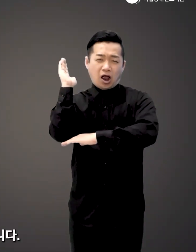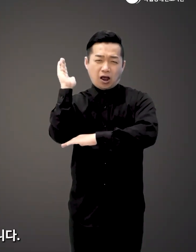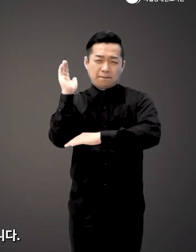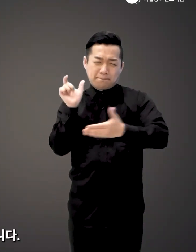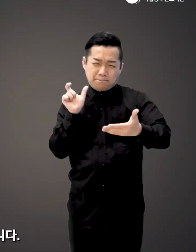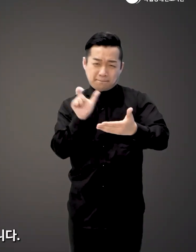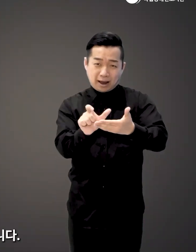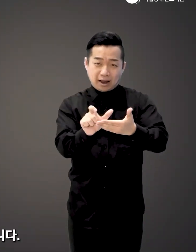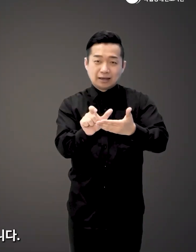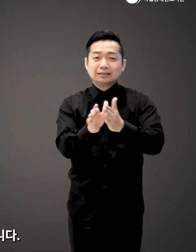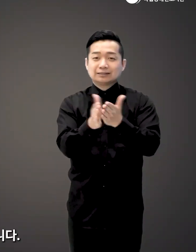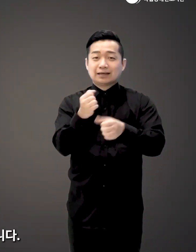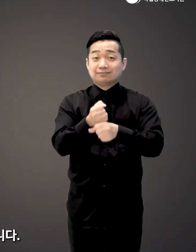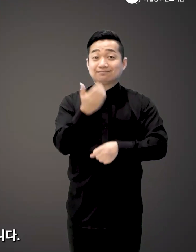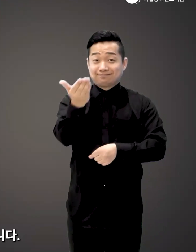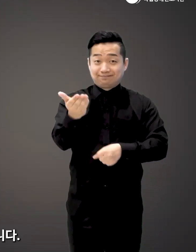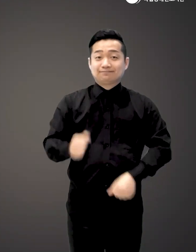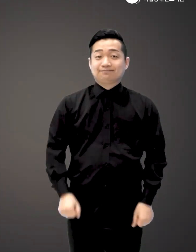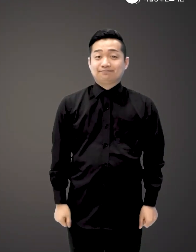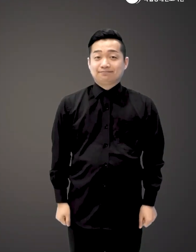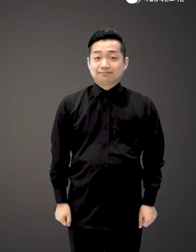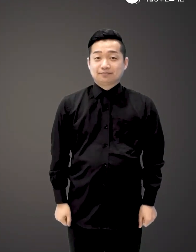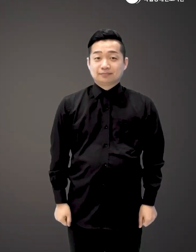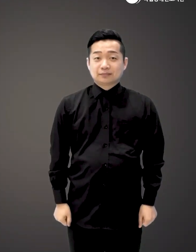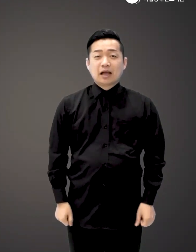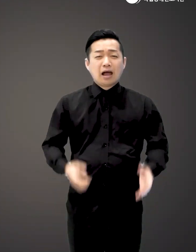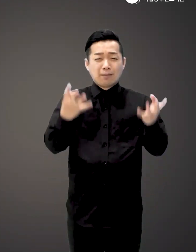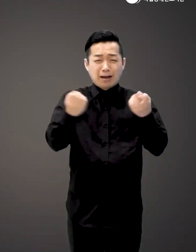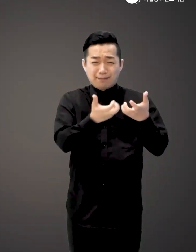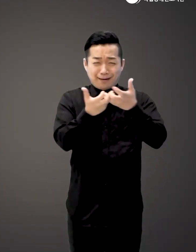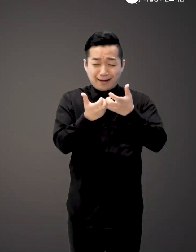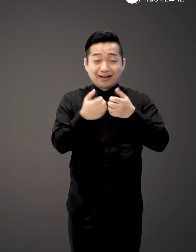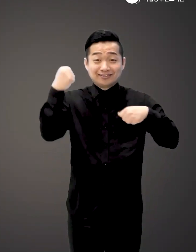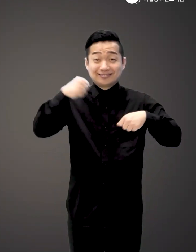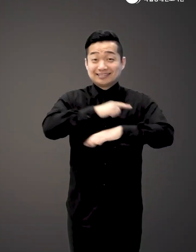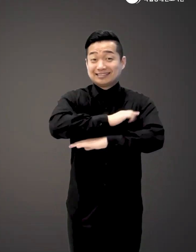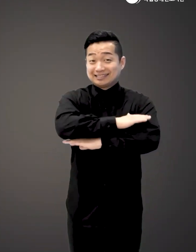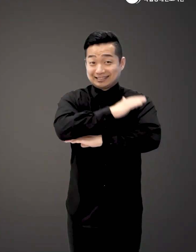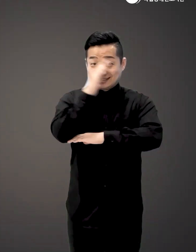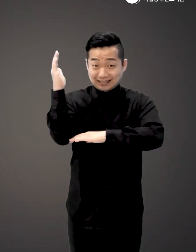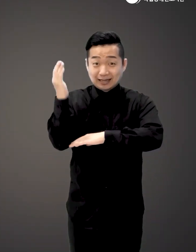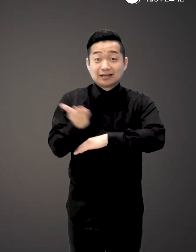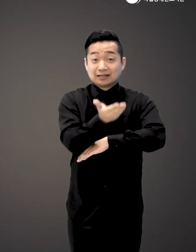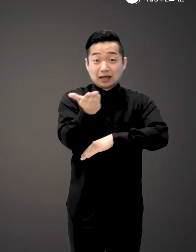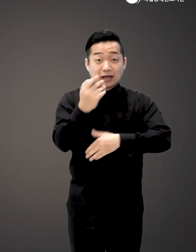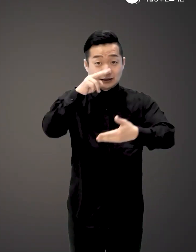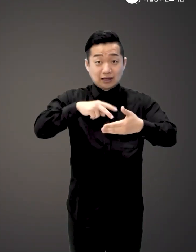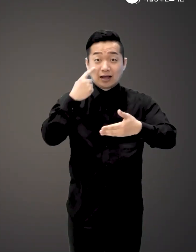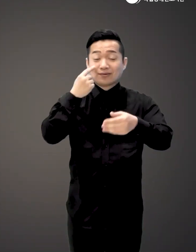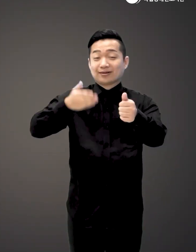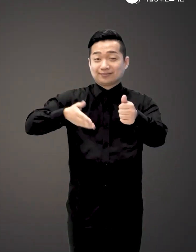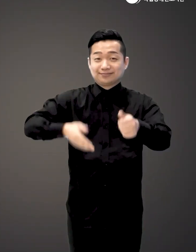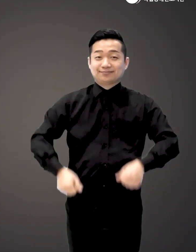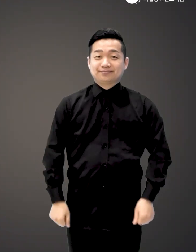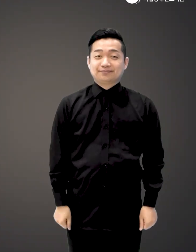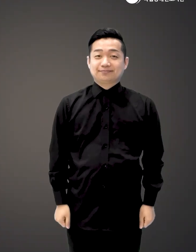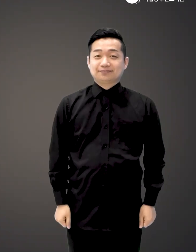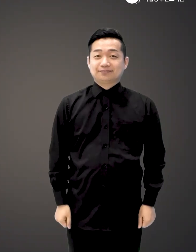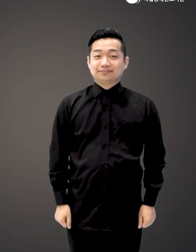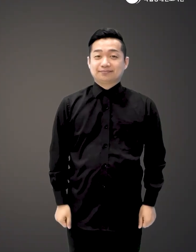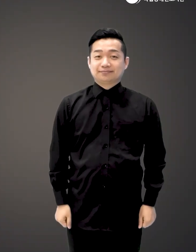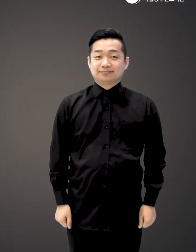꾹꾹 눌러 담아 전달하고 있습니다 촘촘히 담아낸 춤의 이야기 여러분께서도 만나보시지